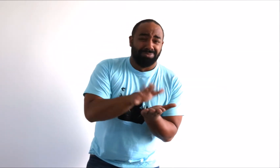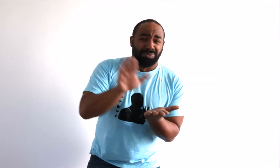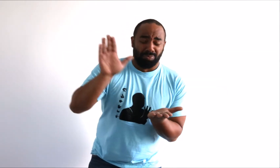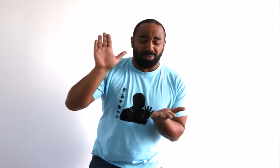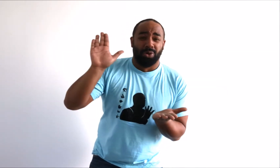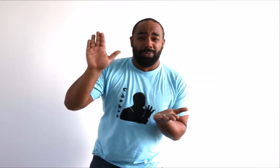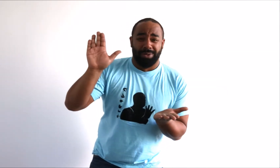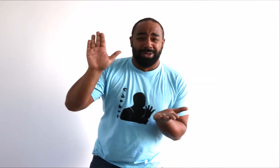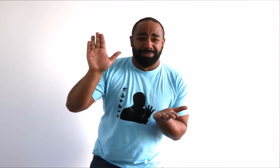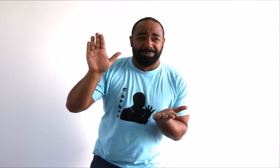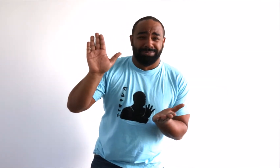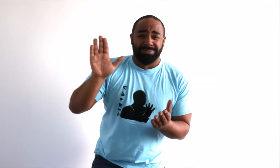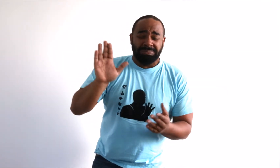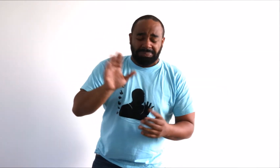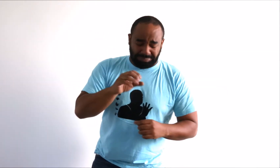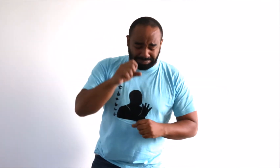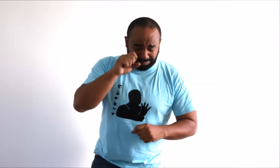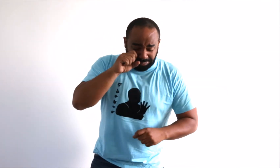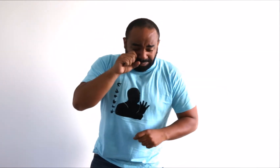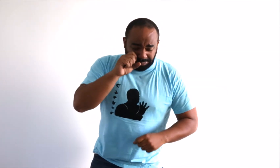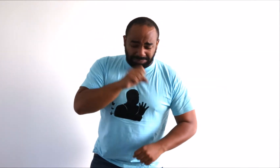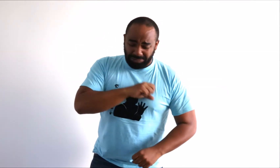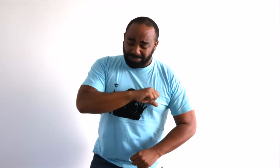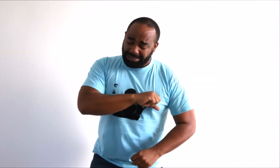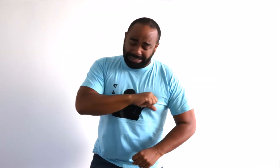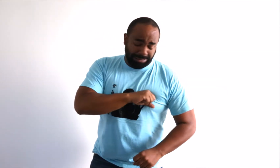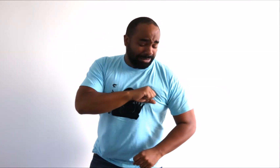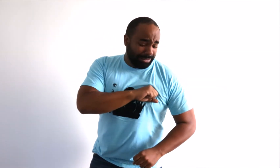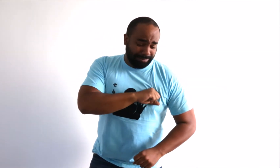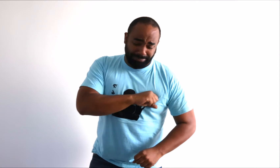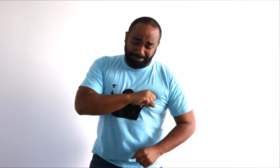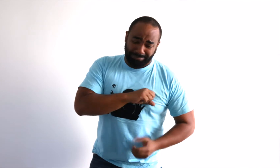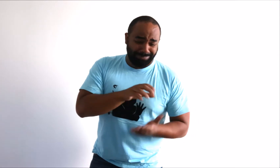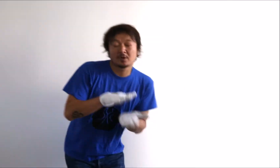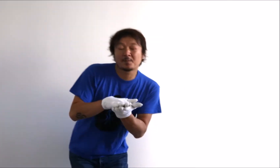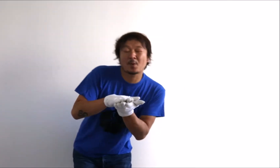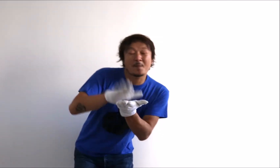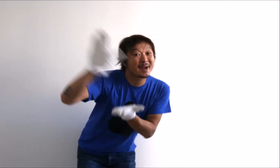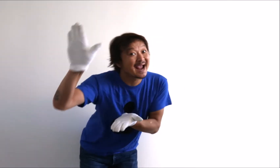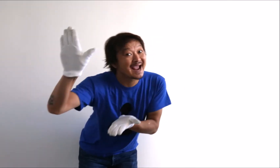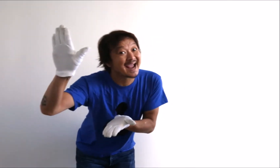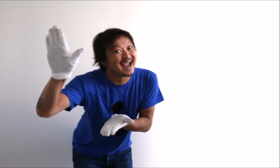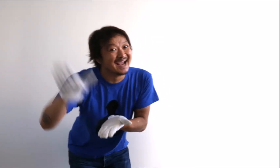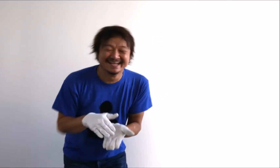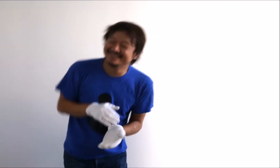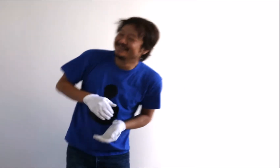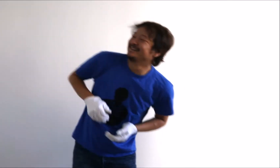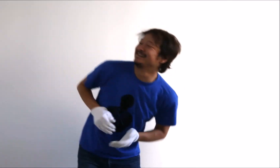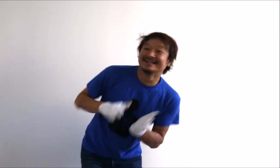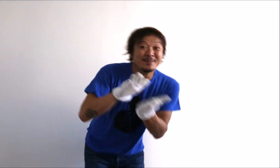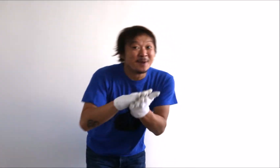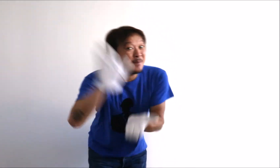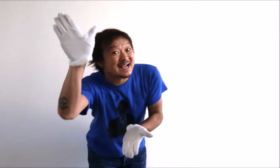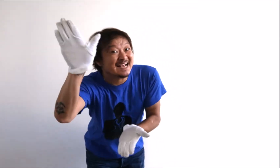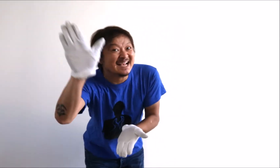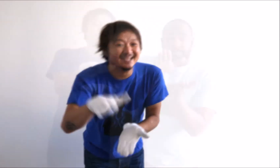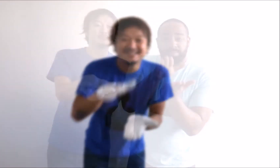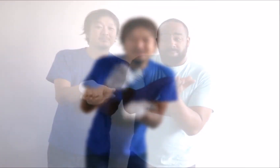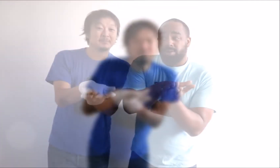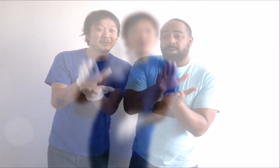baiser de ma bouche Je te promets le miel à ma main qui te touche Je te promets le